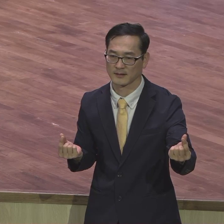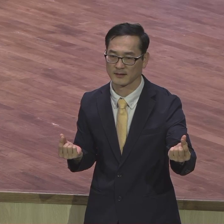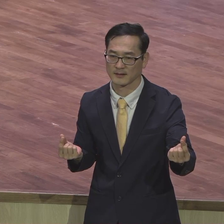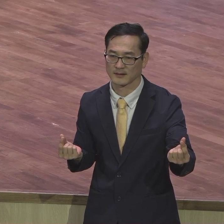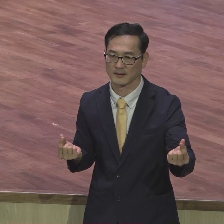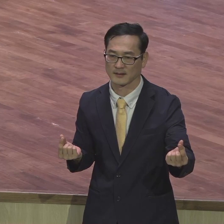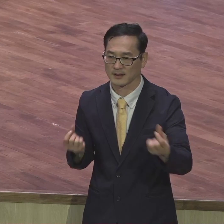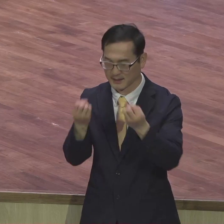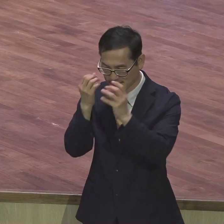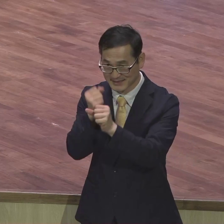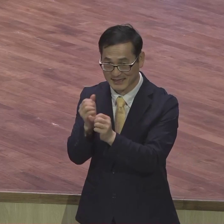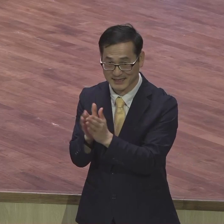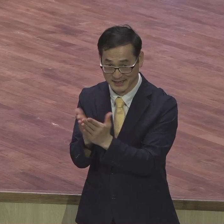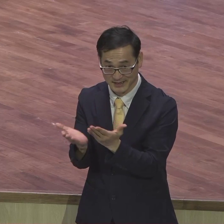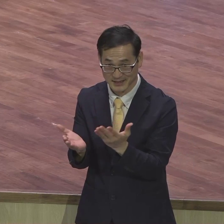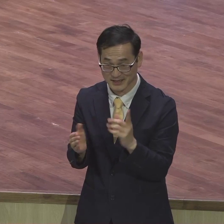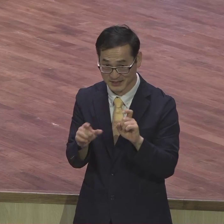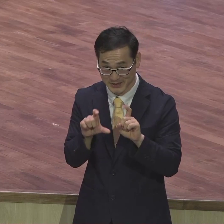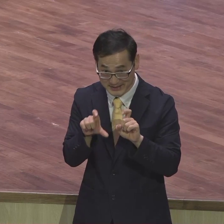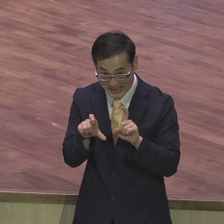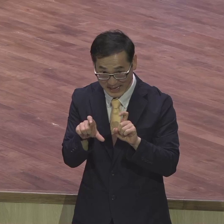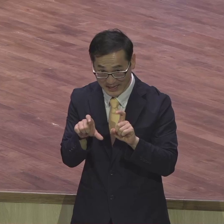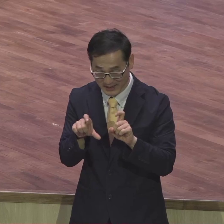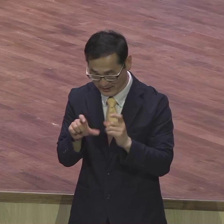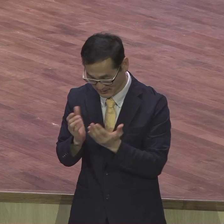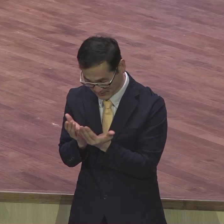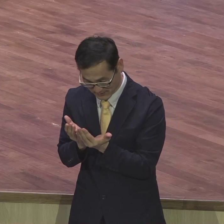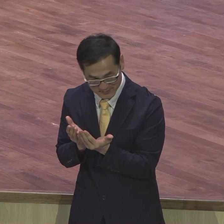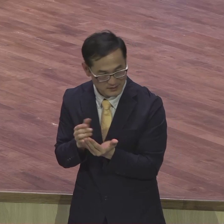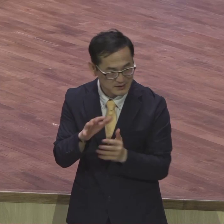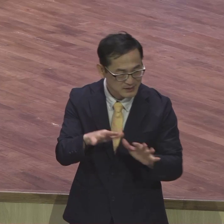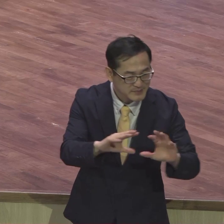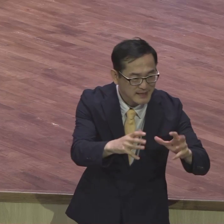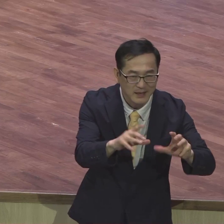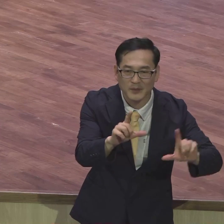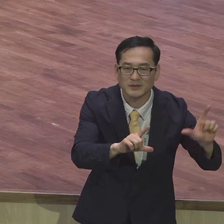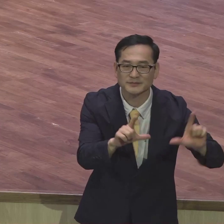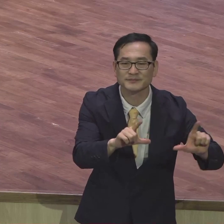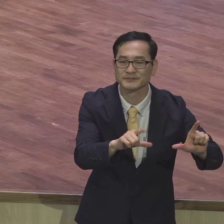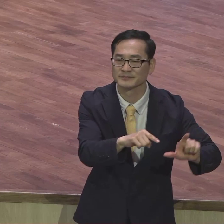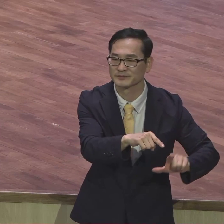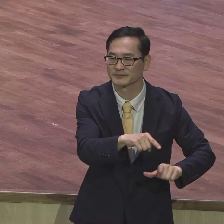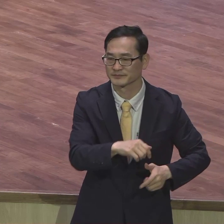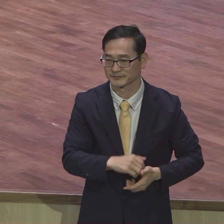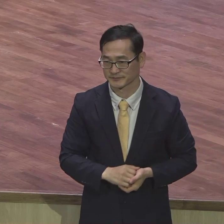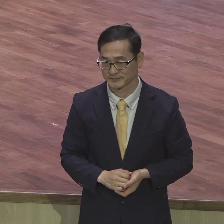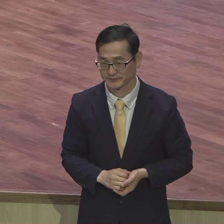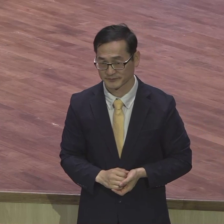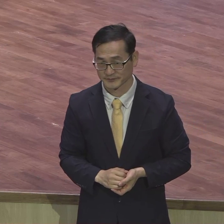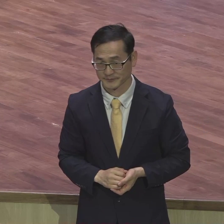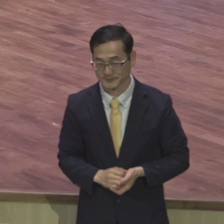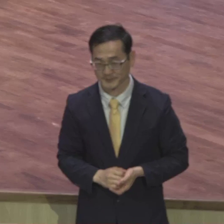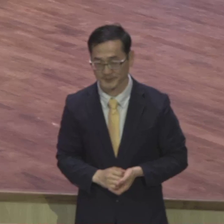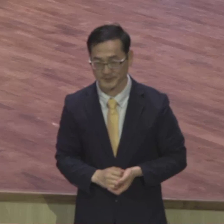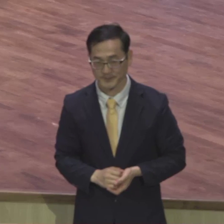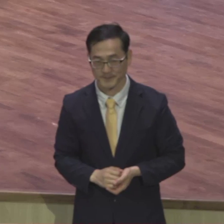상세기 11장의 현장이구나 현상이 금방 나오죠 그렇게 참으로 이 세상